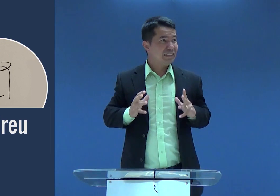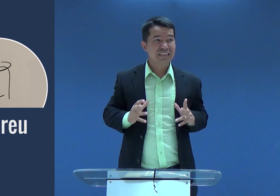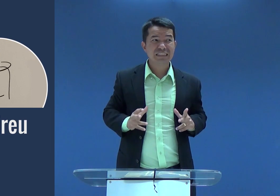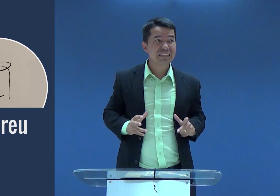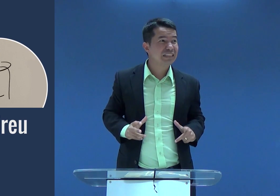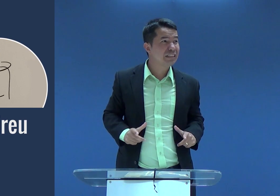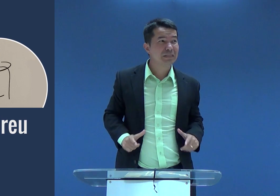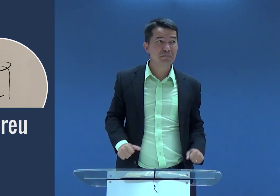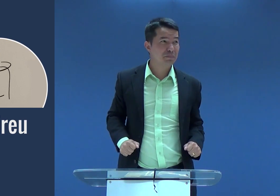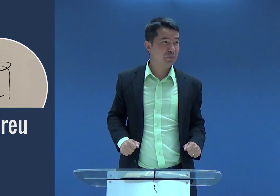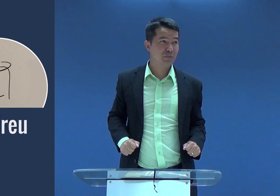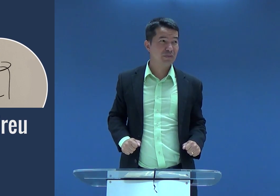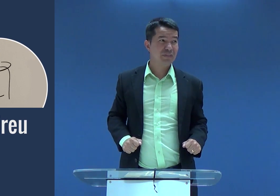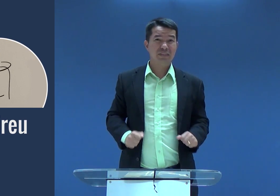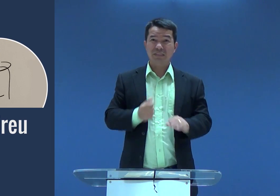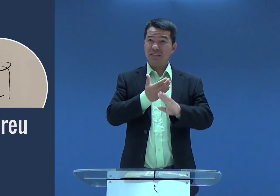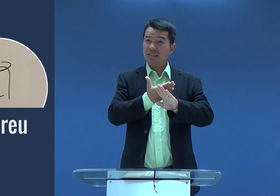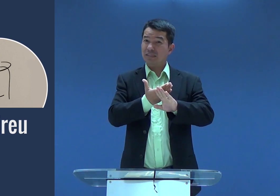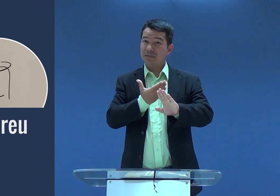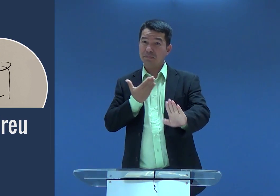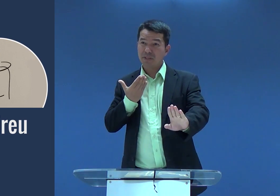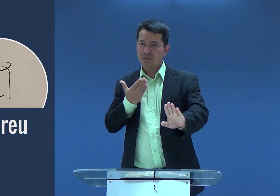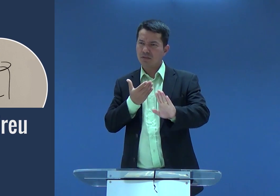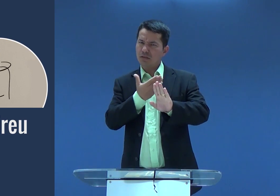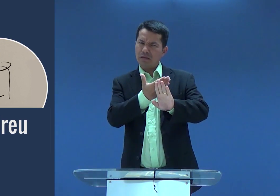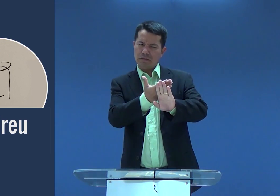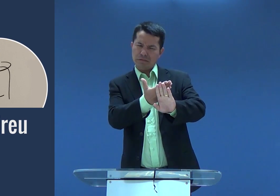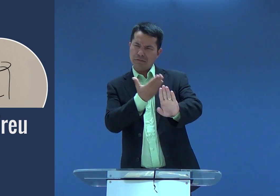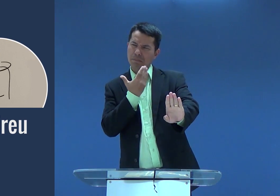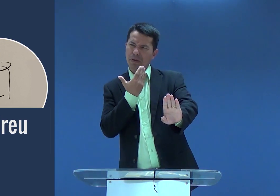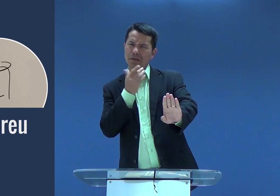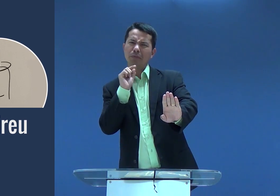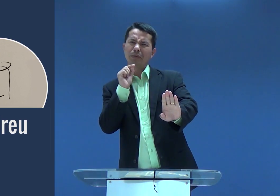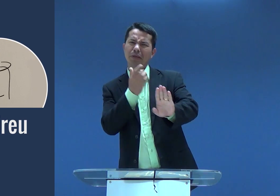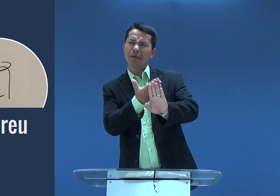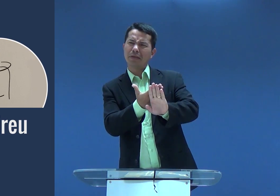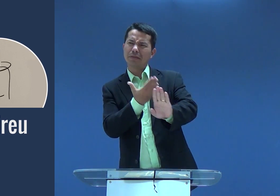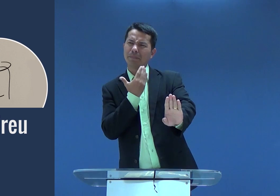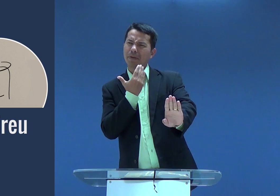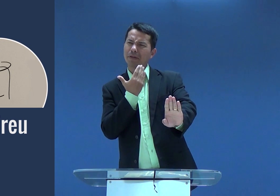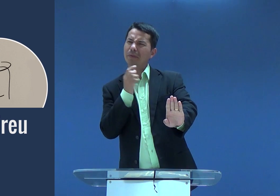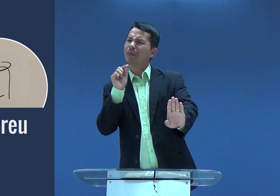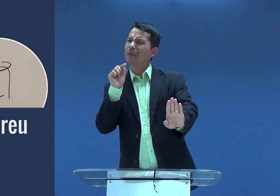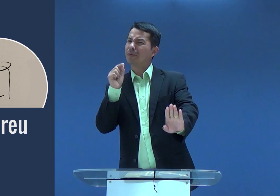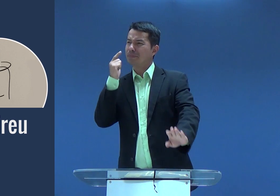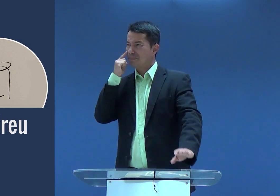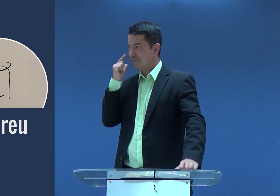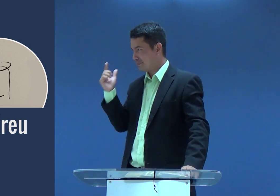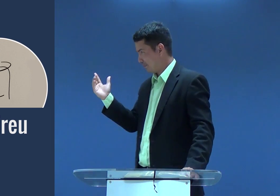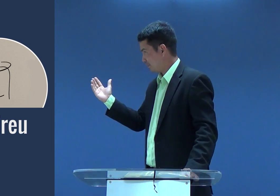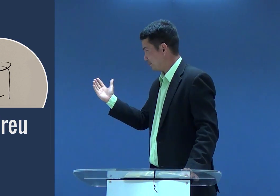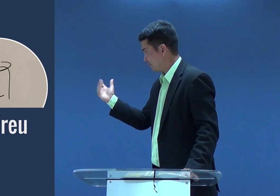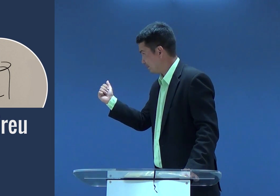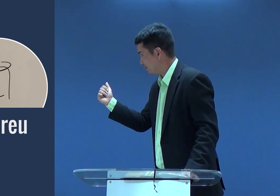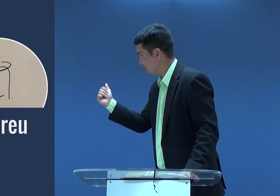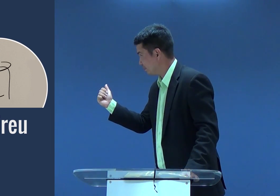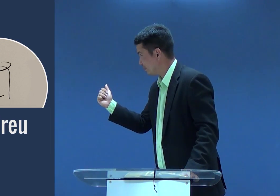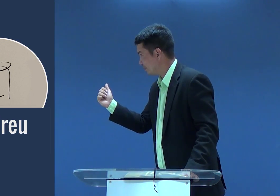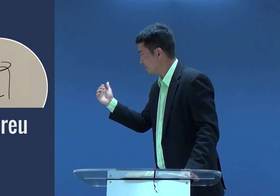pura, santificada. Uma pessoa que deve se afastar do quê? O nós vivemos agora?